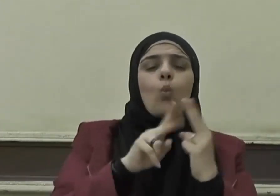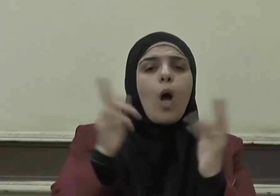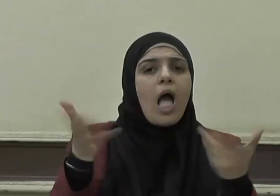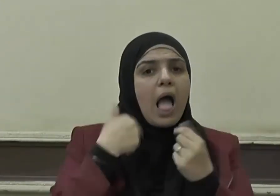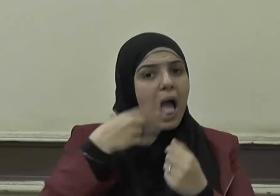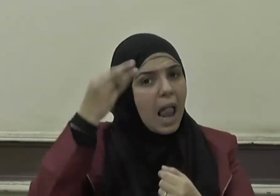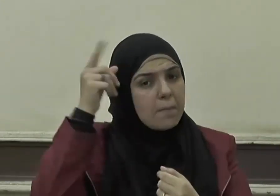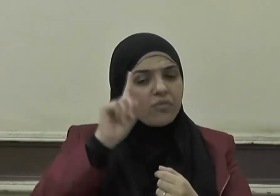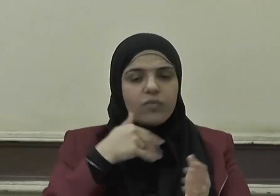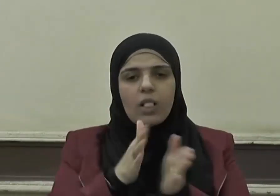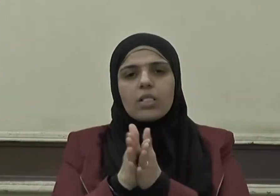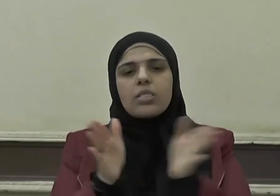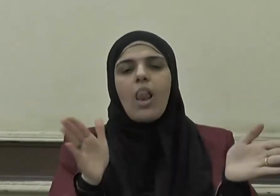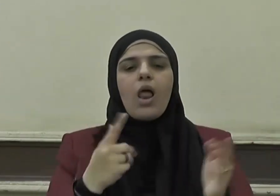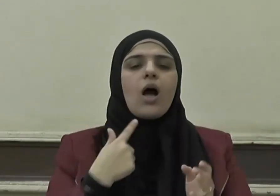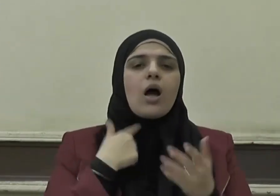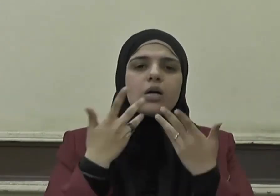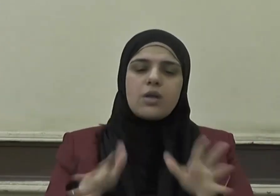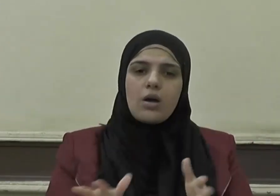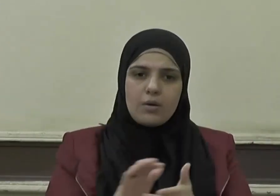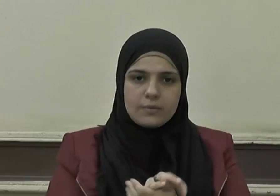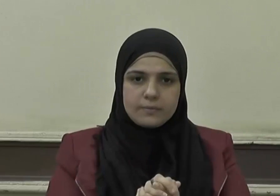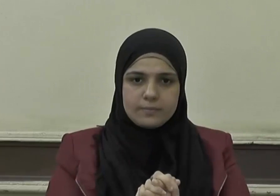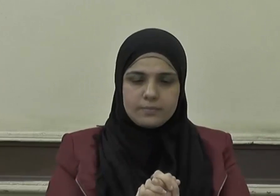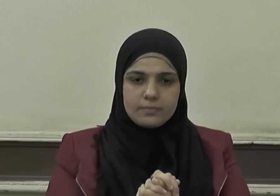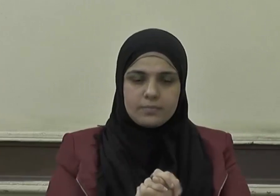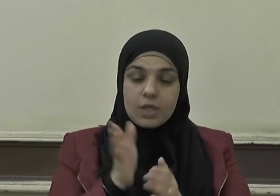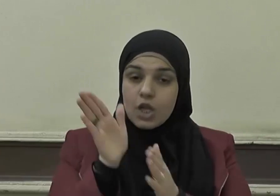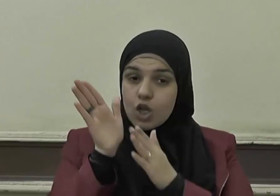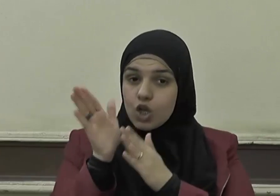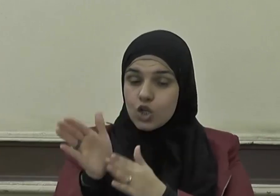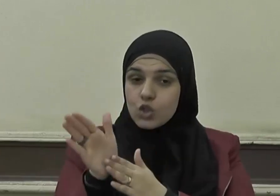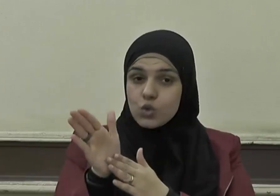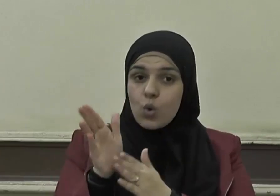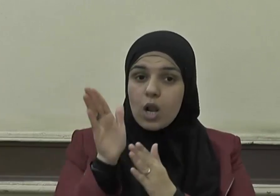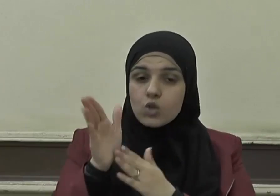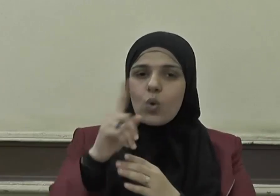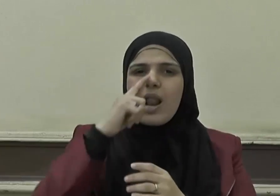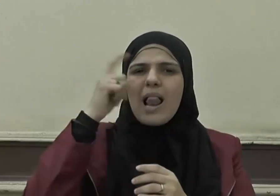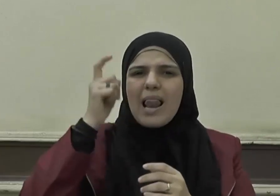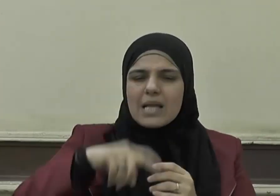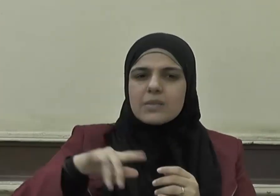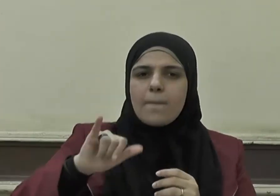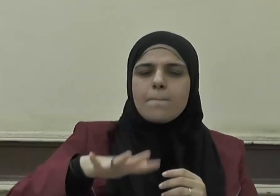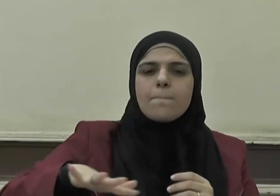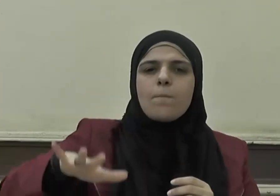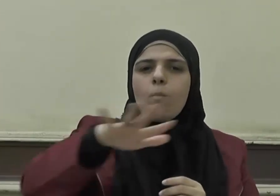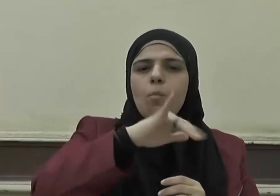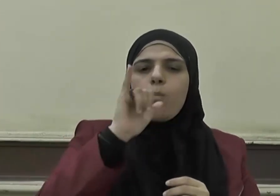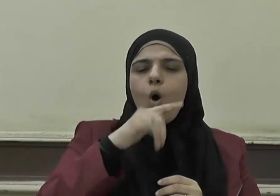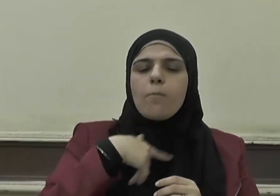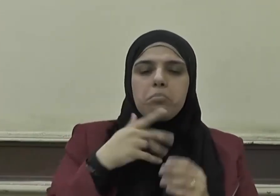فضلوا وأضلوا فالسنة الشريفة بريئة من أي تطرف